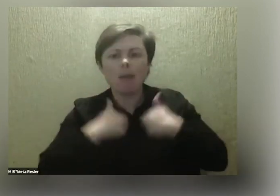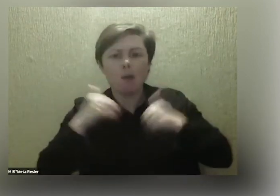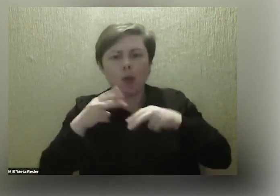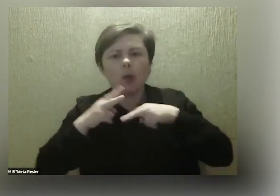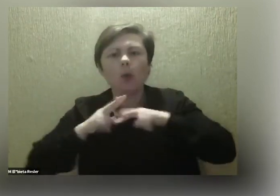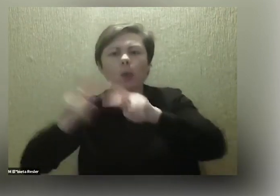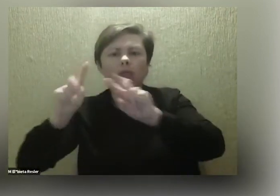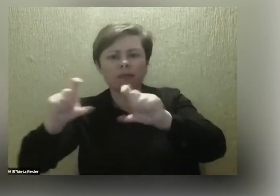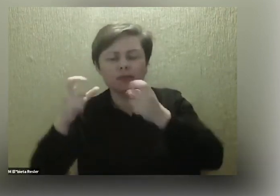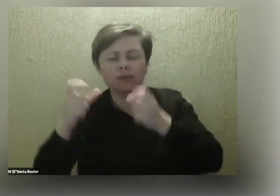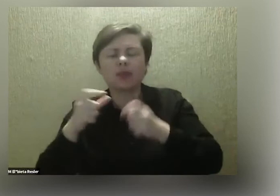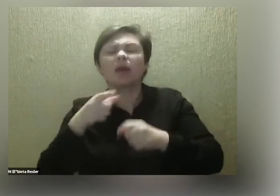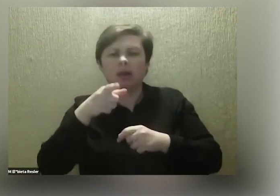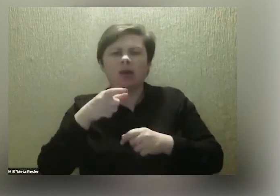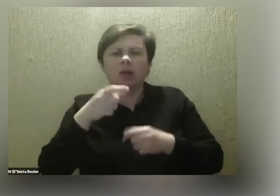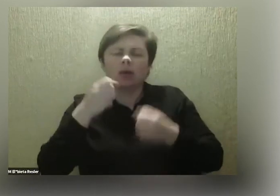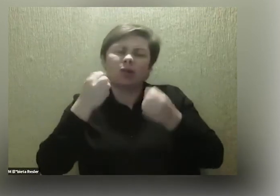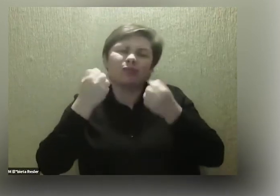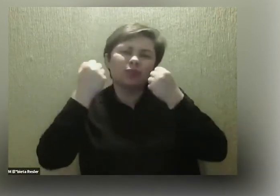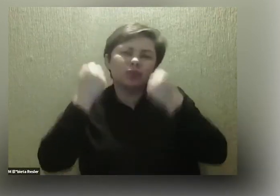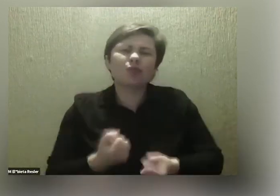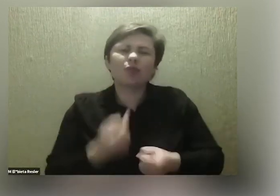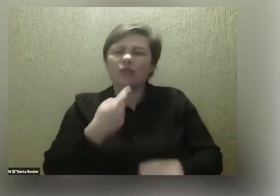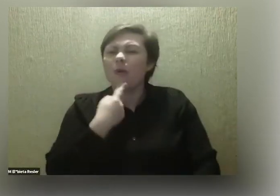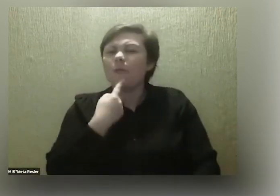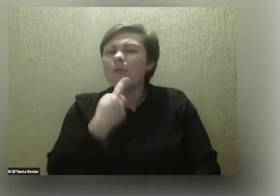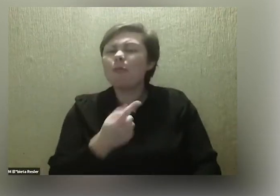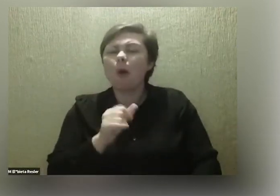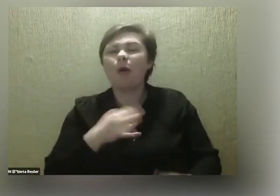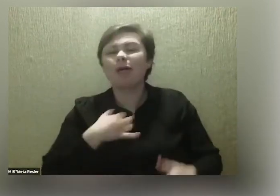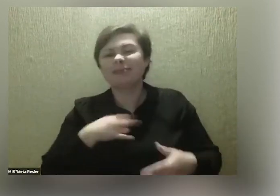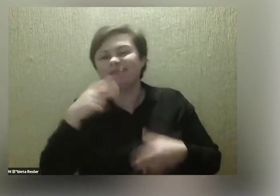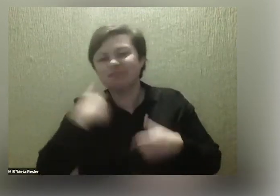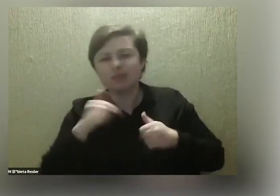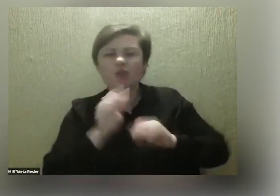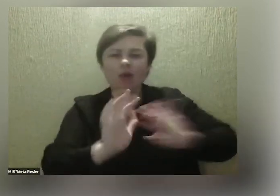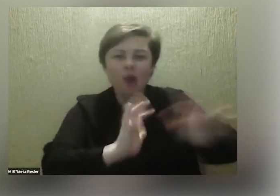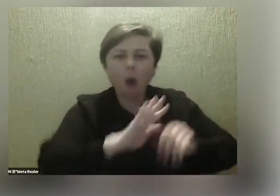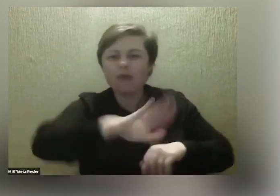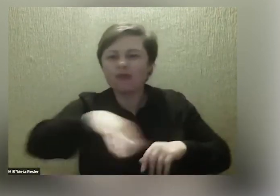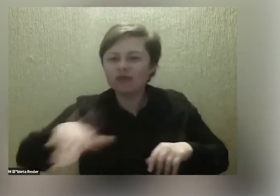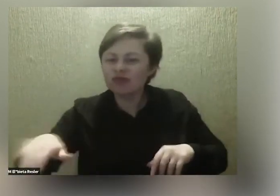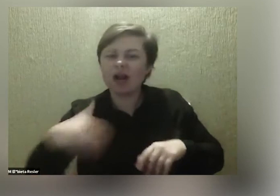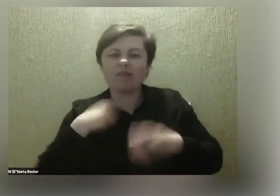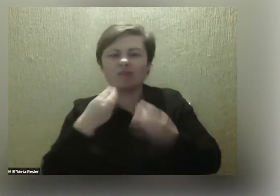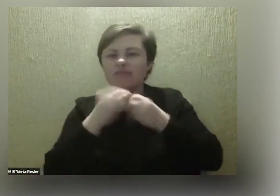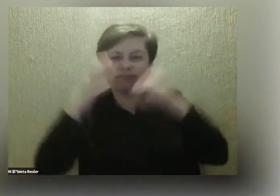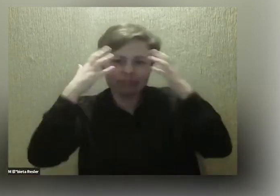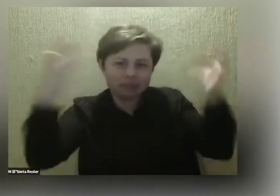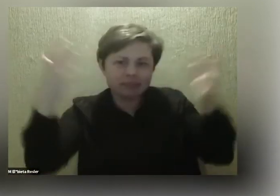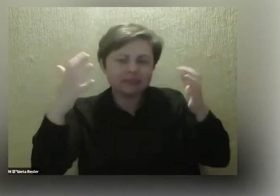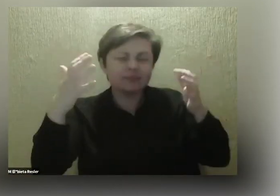naprawdę ostatnio dość trudno powiedzieć, bo rzeczywiście rodzicielstwo nam troszeczkę zdominowało czas wolny niestety.